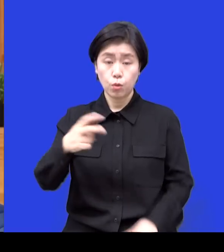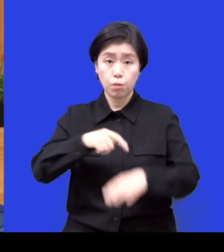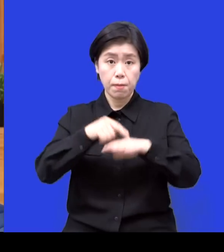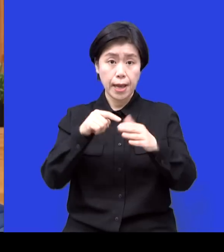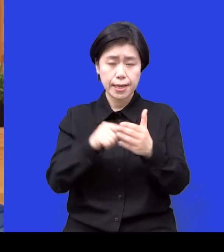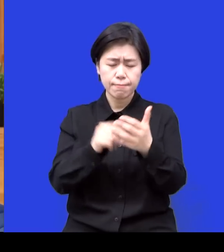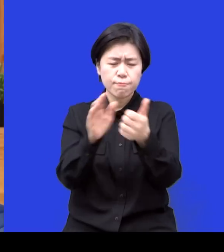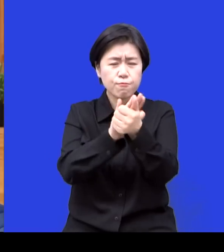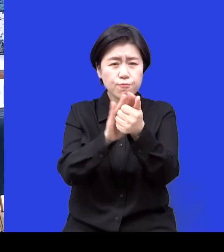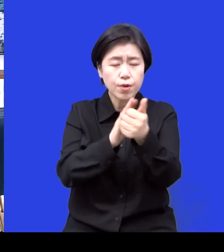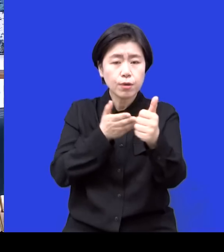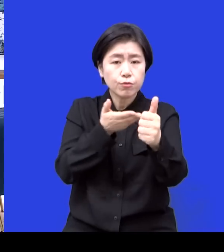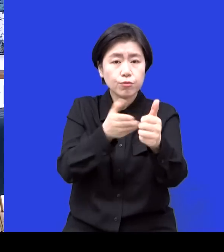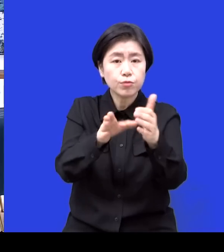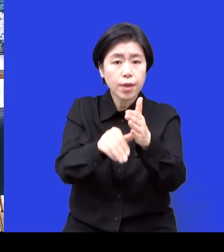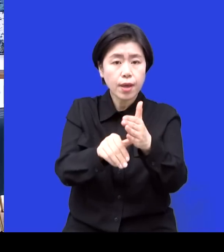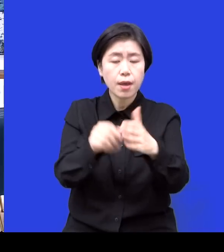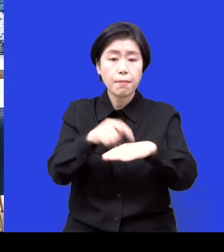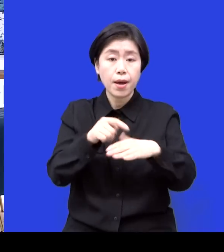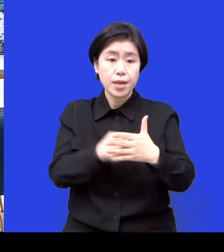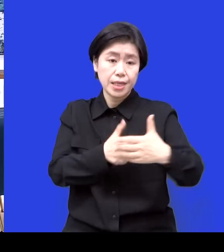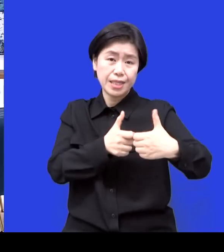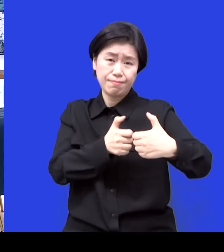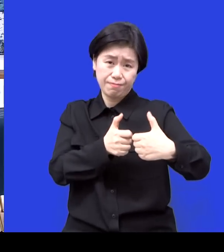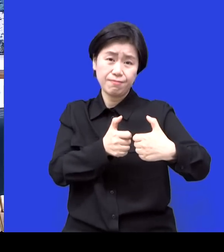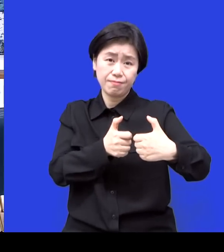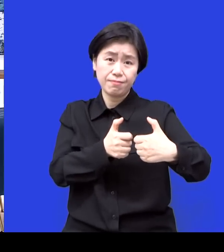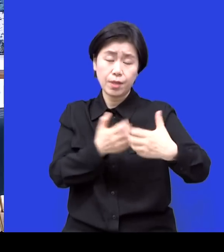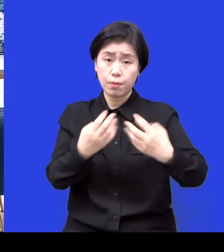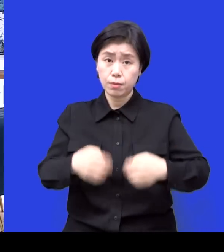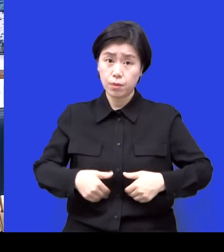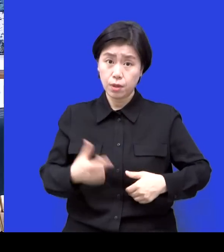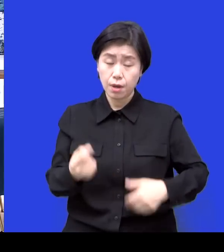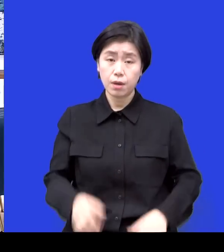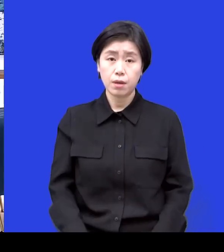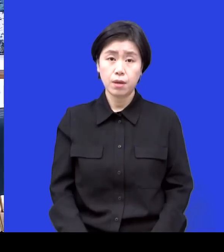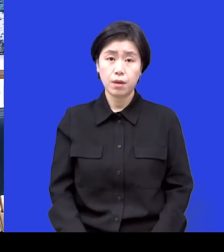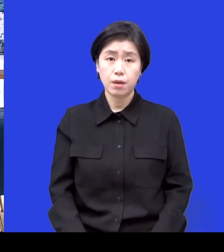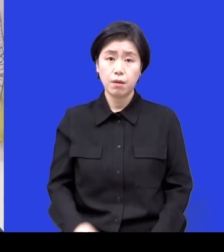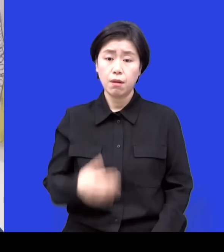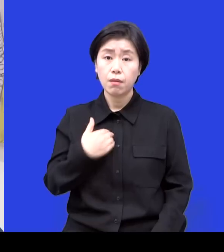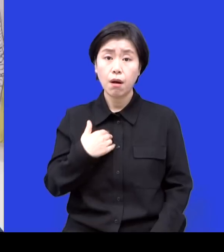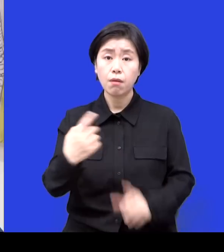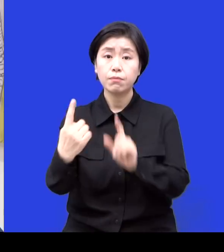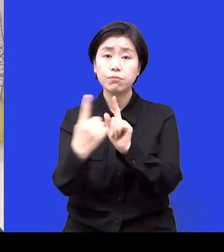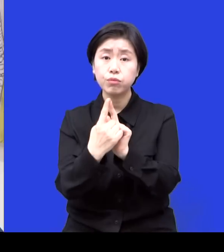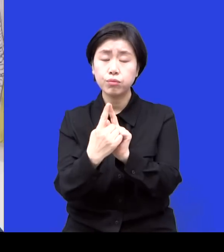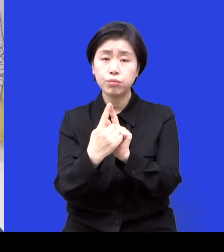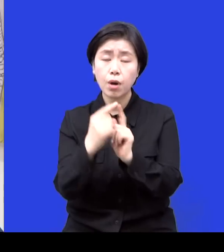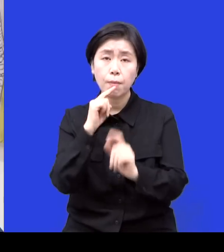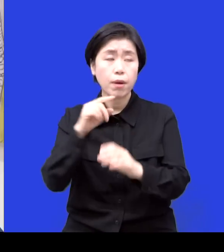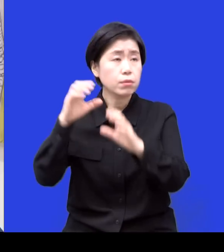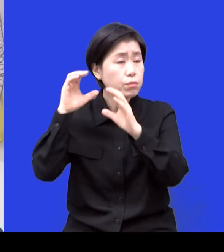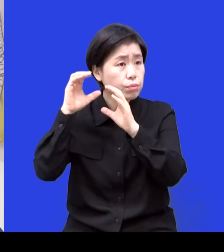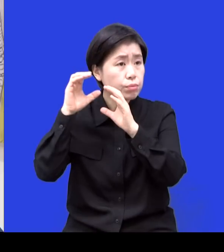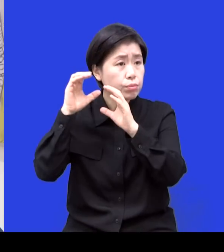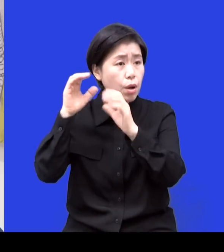때도 맞습니다. 심리적인 것도 굉장히 중요하고 저희가 얘기를 들어주고 할 수 있는 심리상담은 사실 한계가 있어요. 근데 더